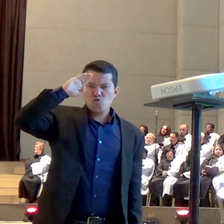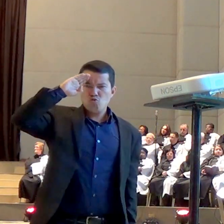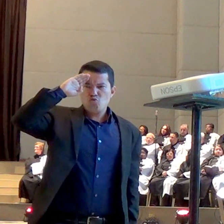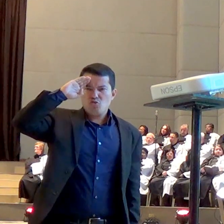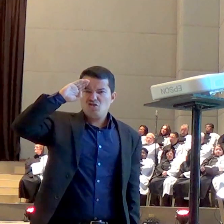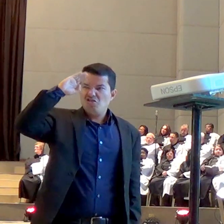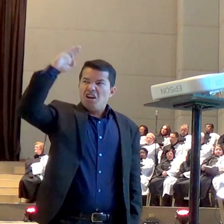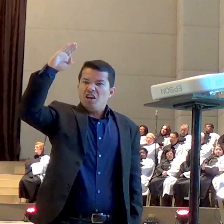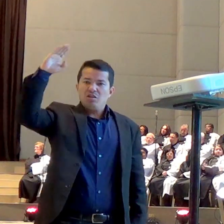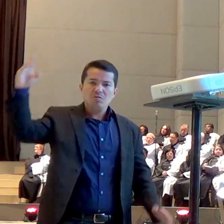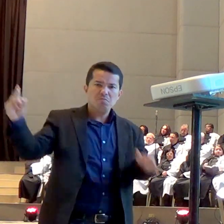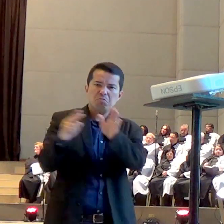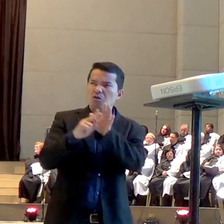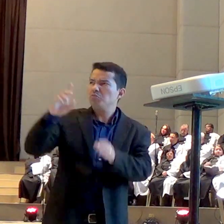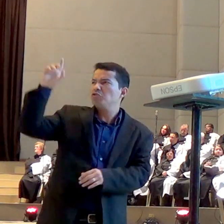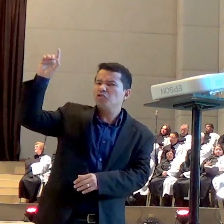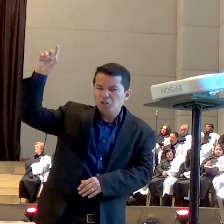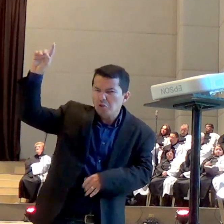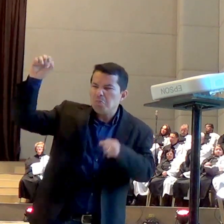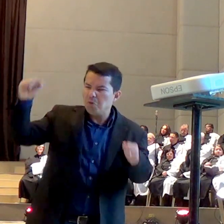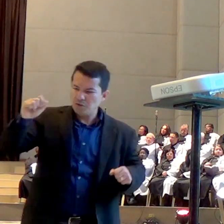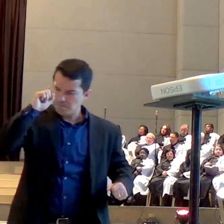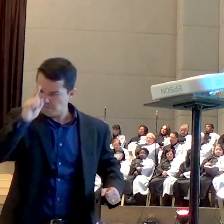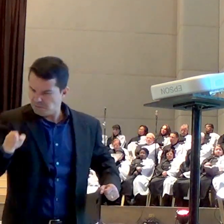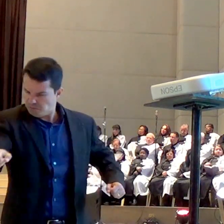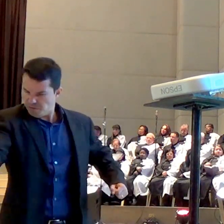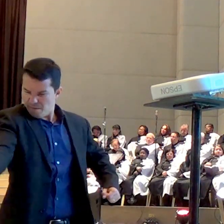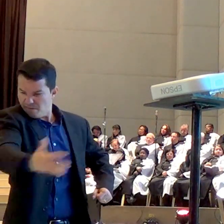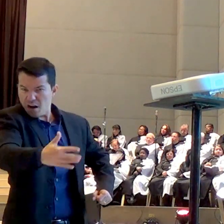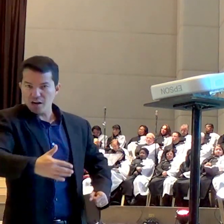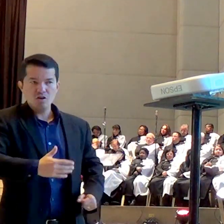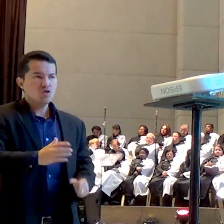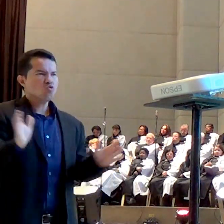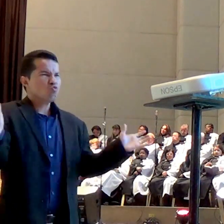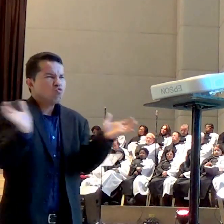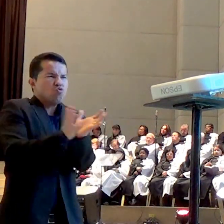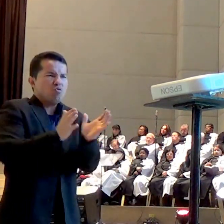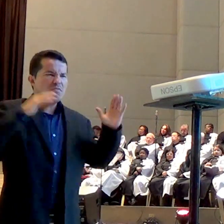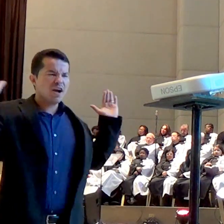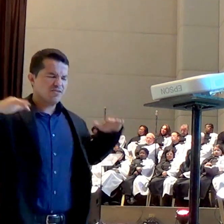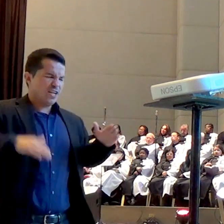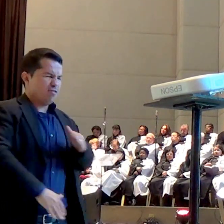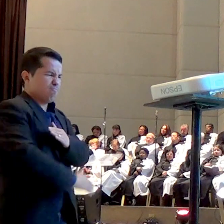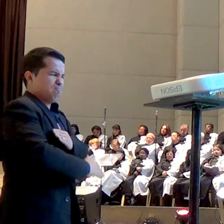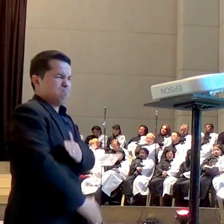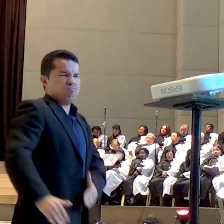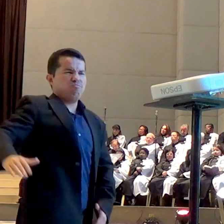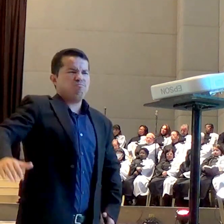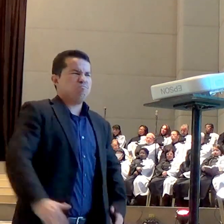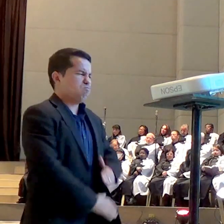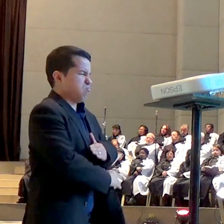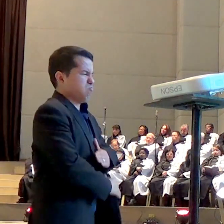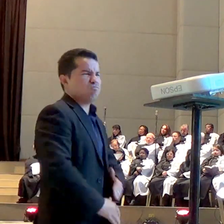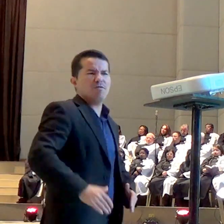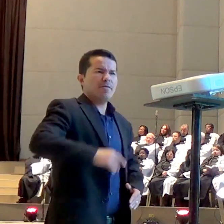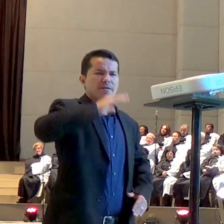e ele coloca a favor dos seus servos e algumas vezes sem ver como foi o caso de Eliezer